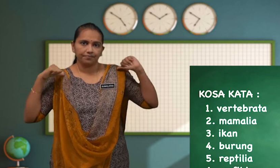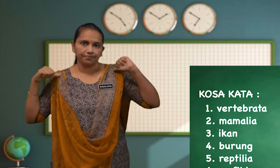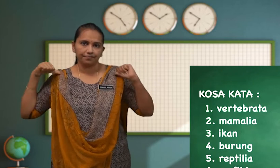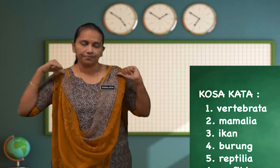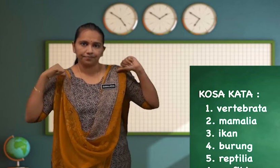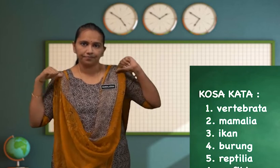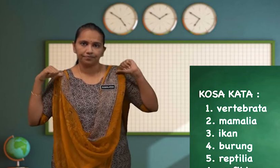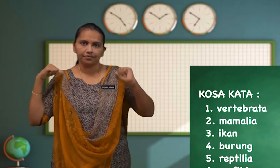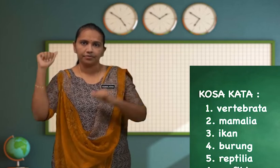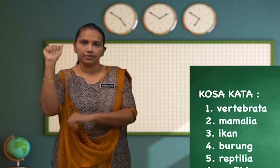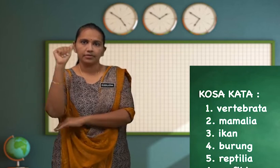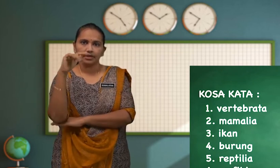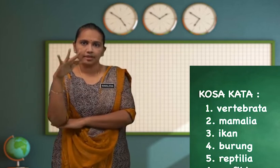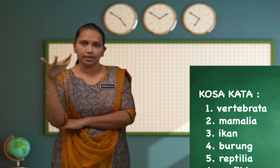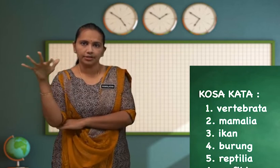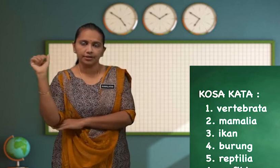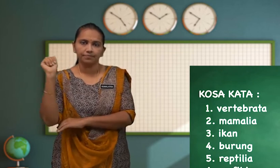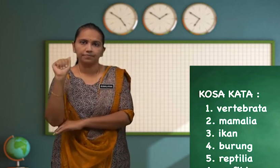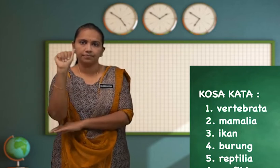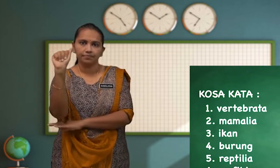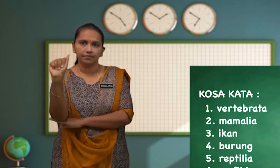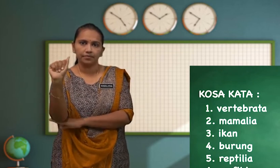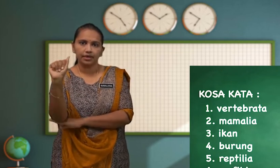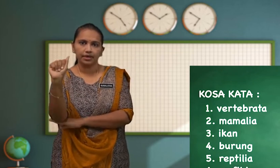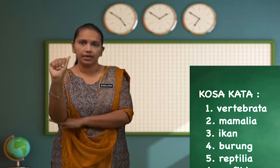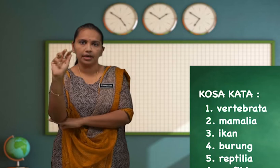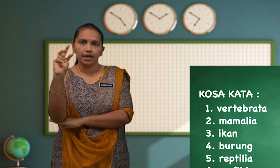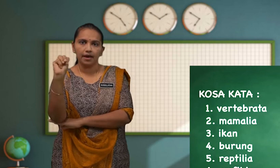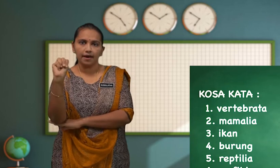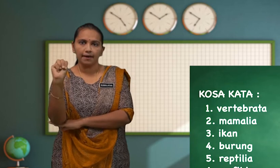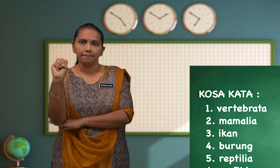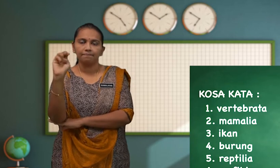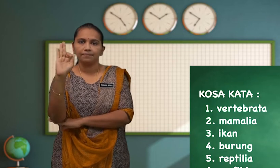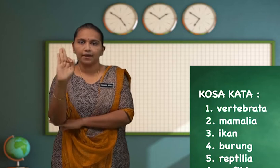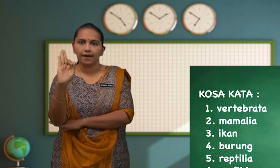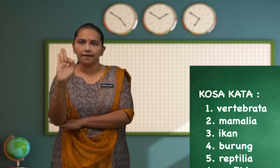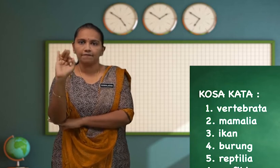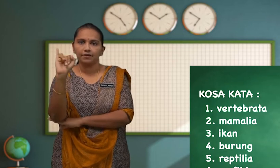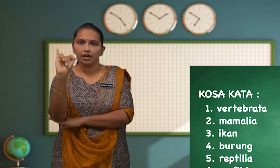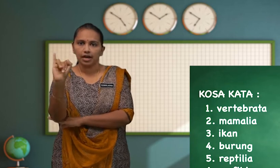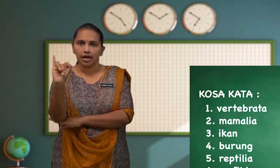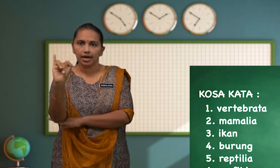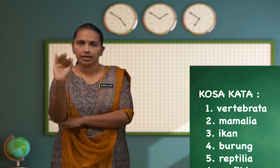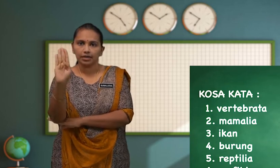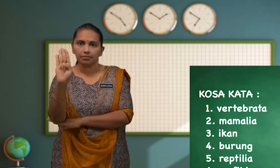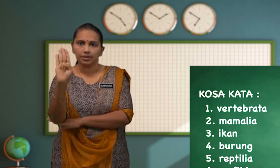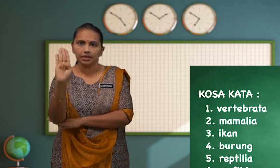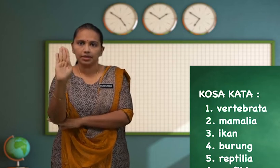Kita eja A-M-F-I-B